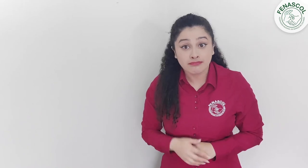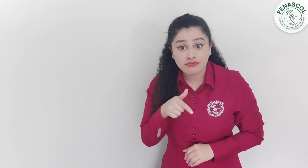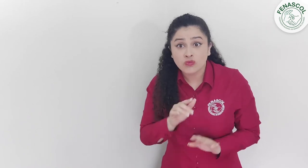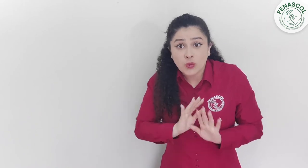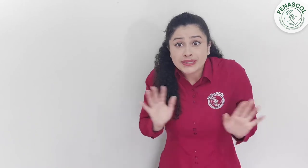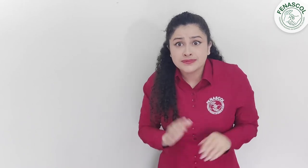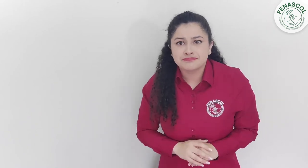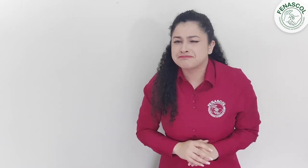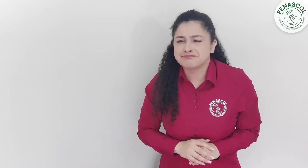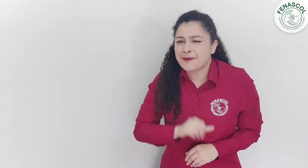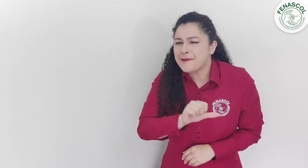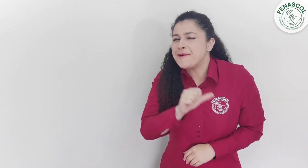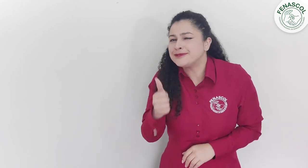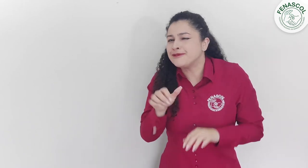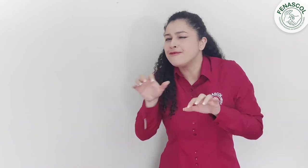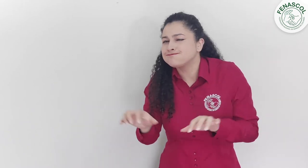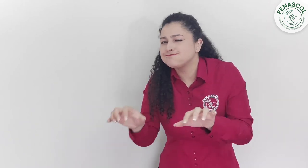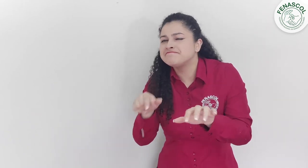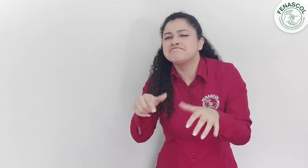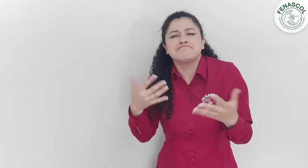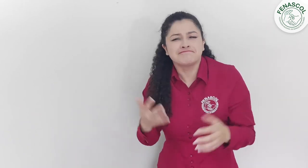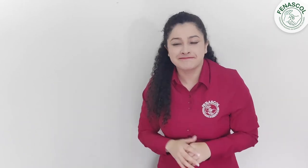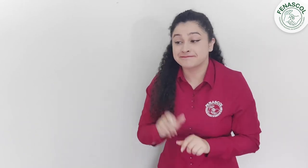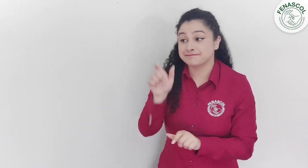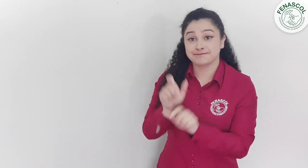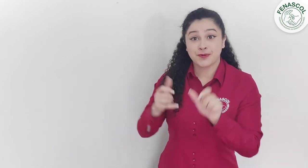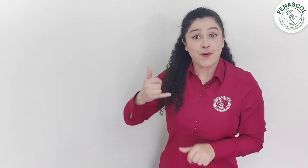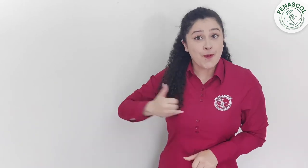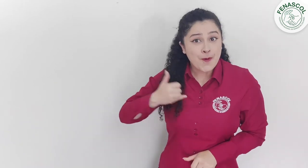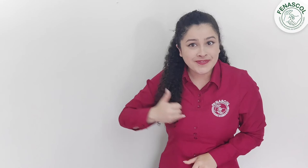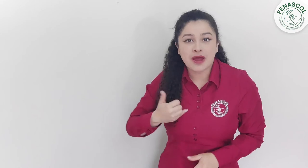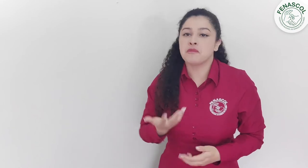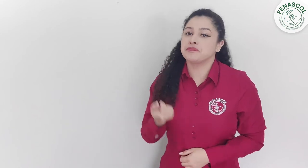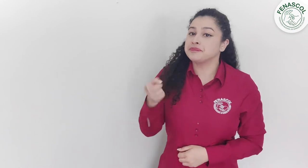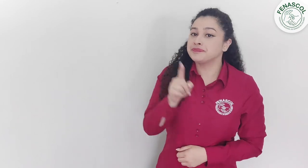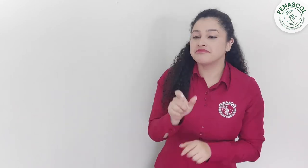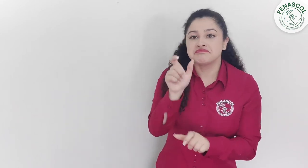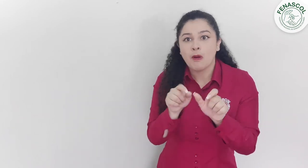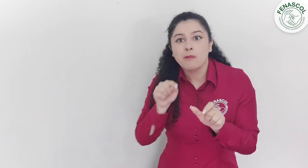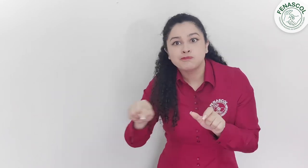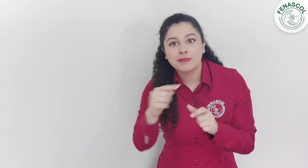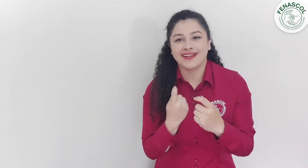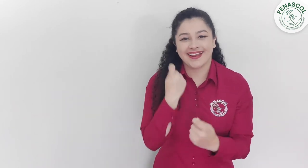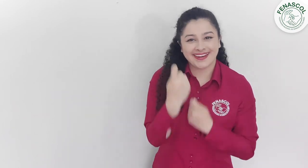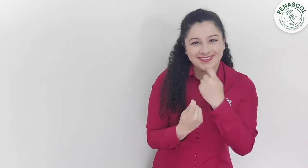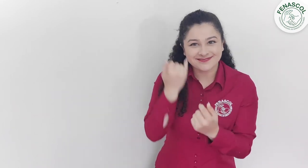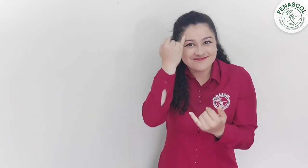Pero esos no serán los únicos temas, también habrá actividades enfocadas en la juventud, en